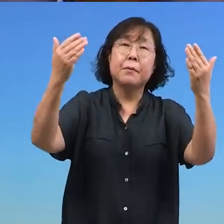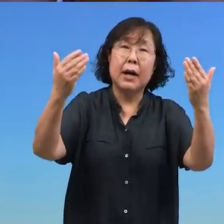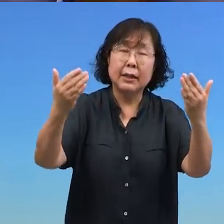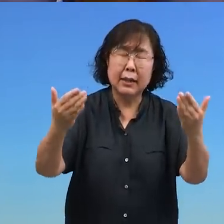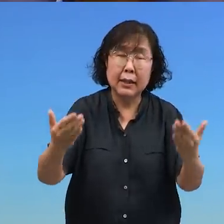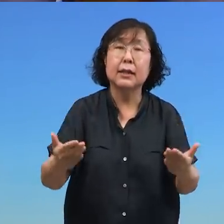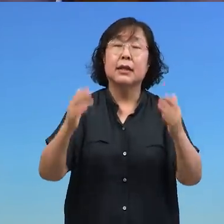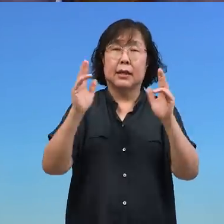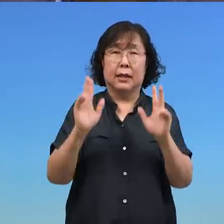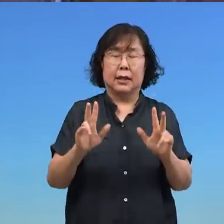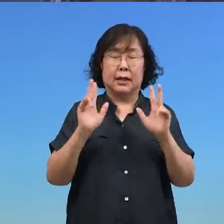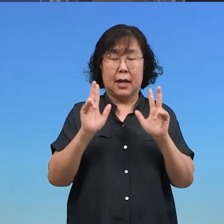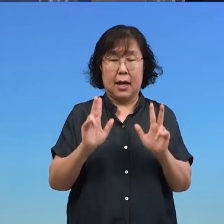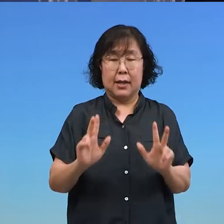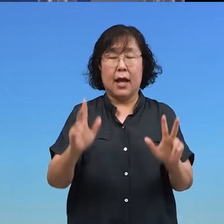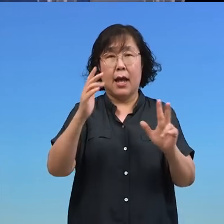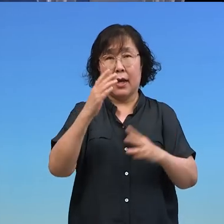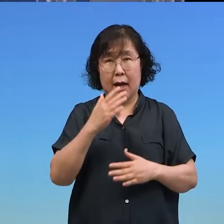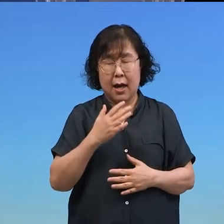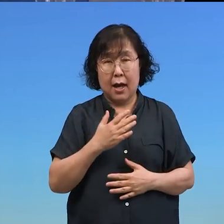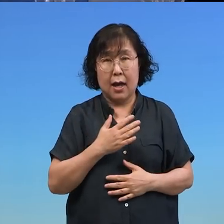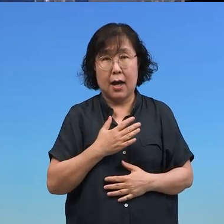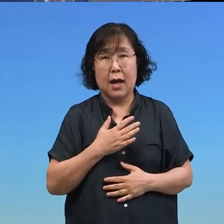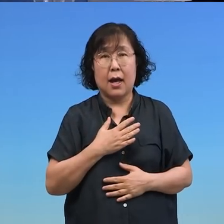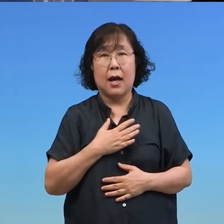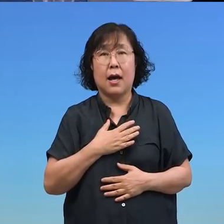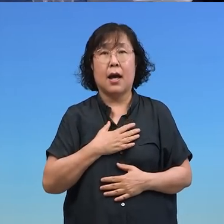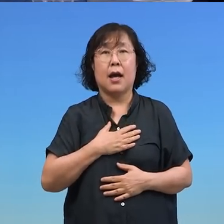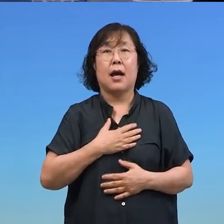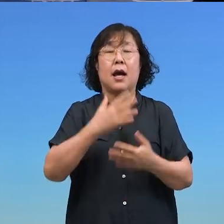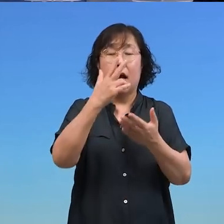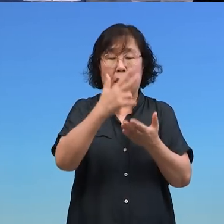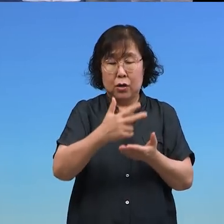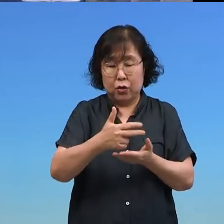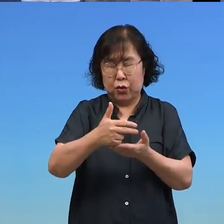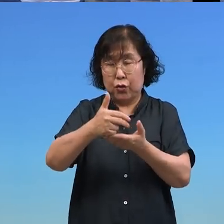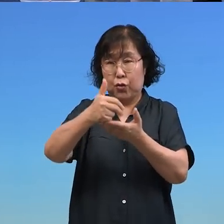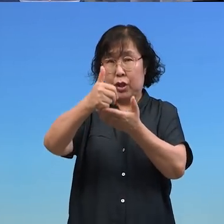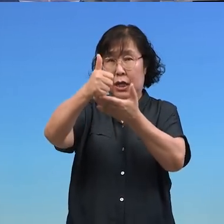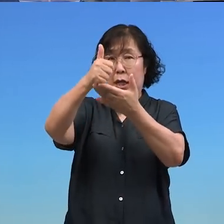이제 내가 이제 내가 주님의